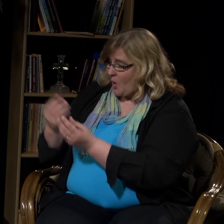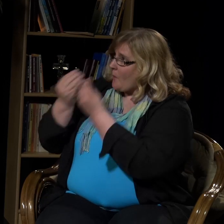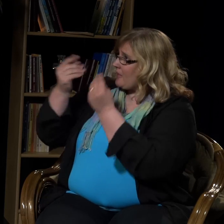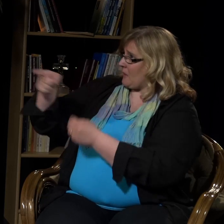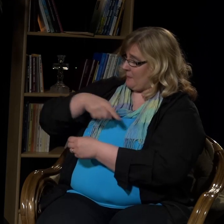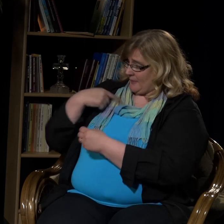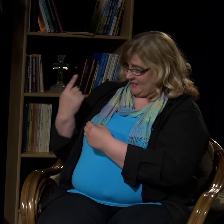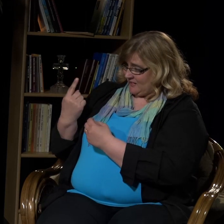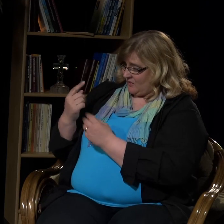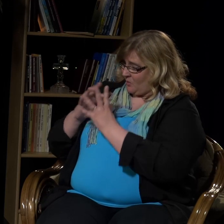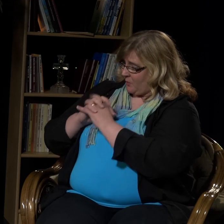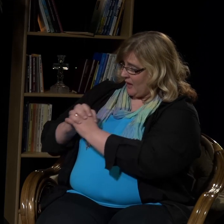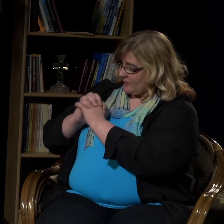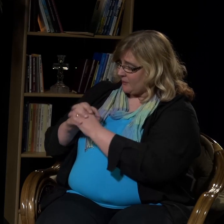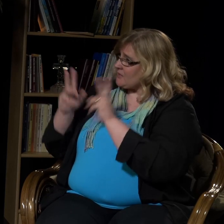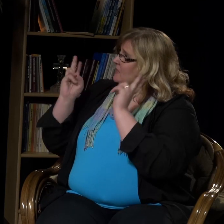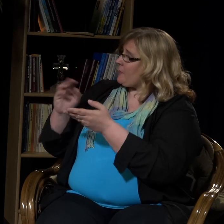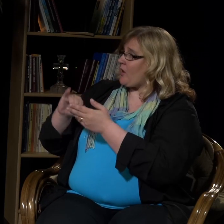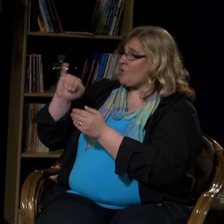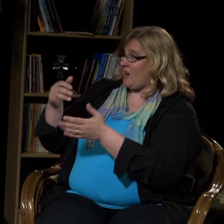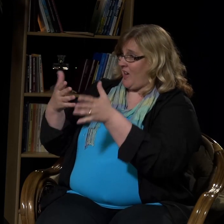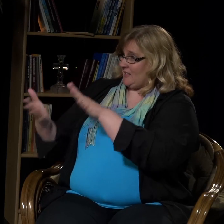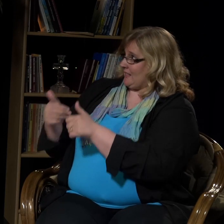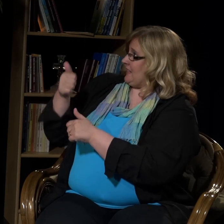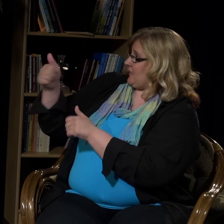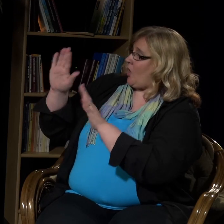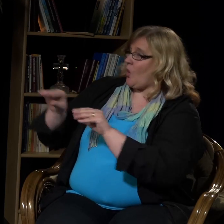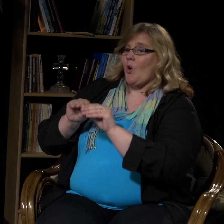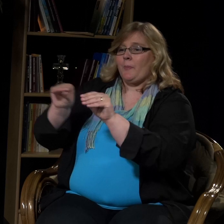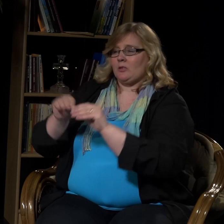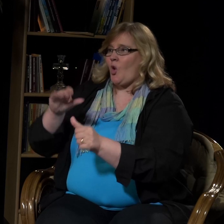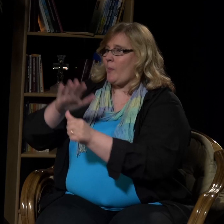meitäkin rukoilemaan. Niin Johanneskin opetti opetuslapsiaan.